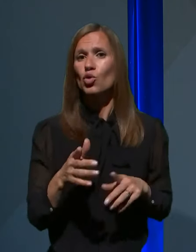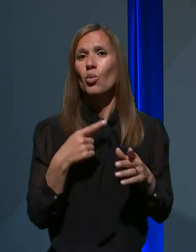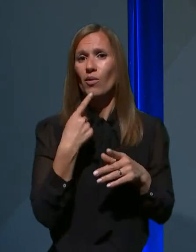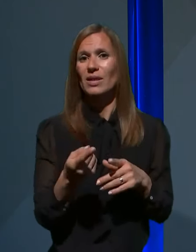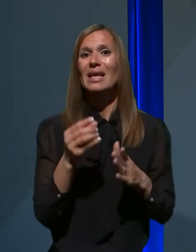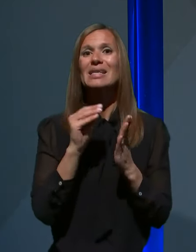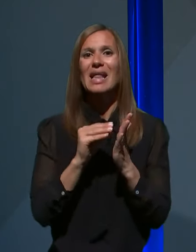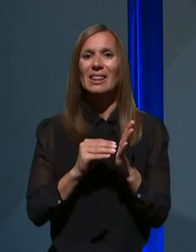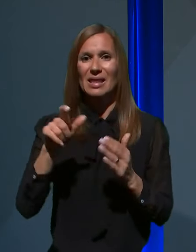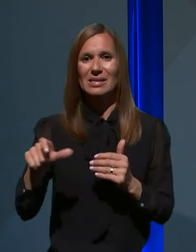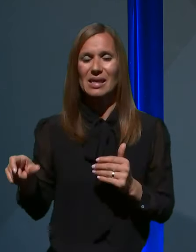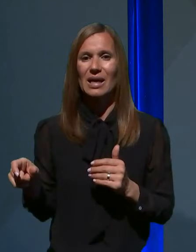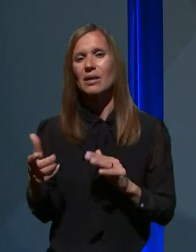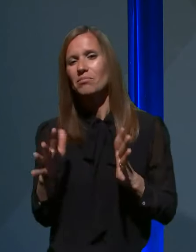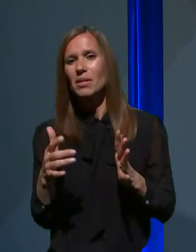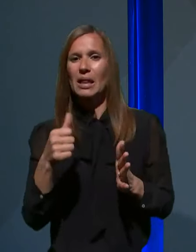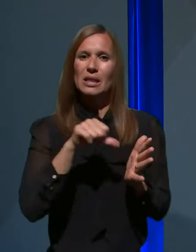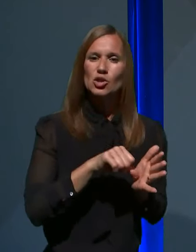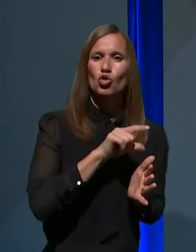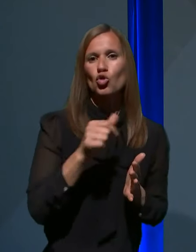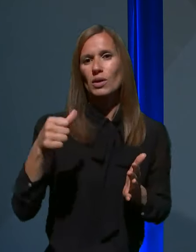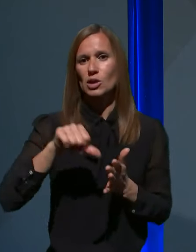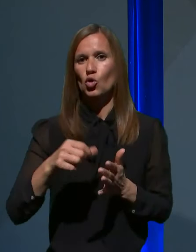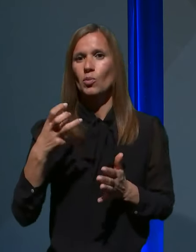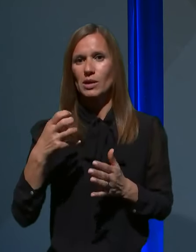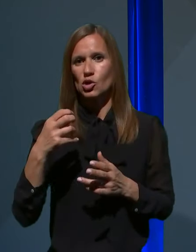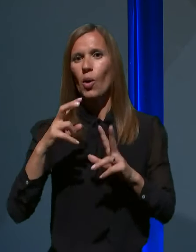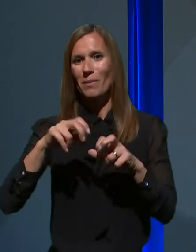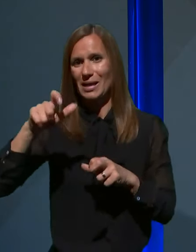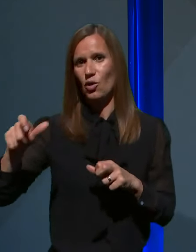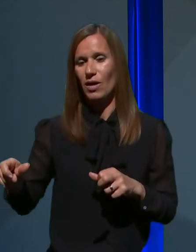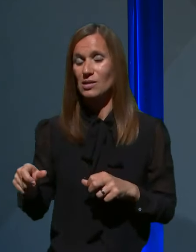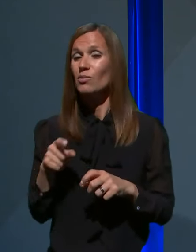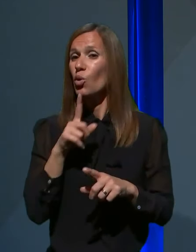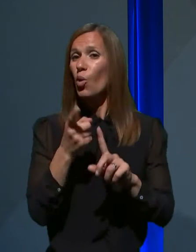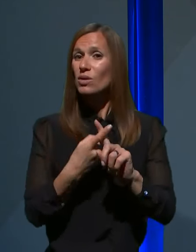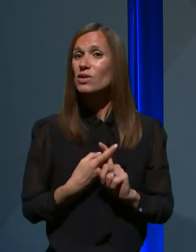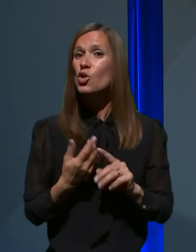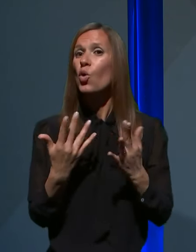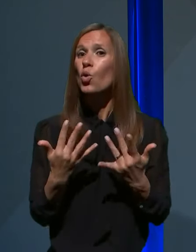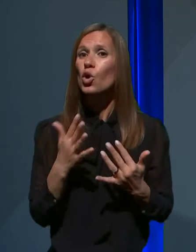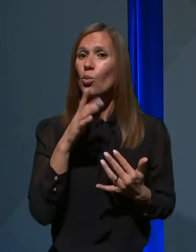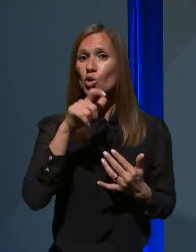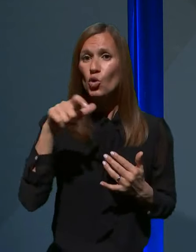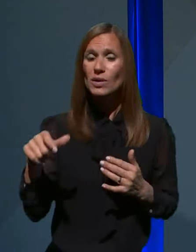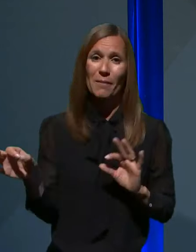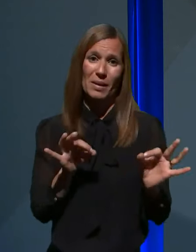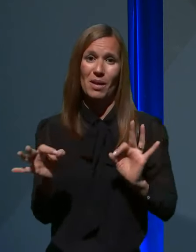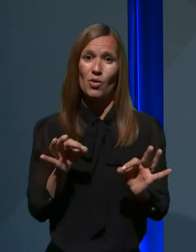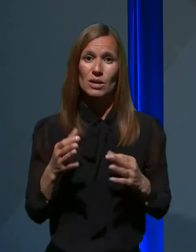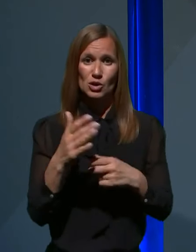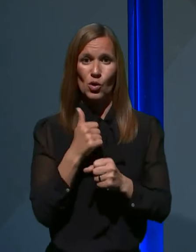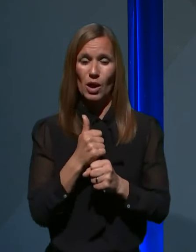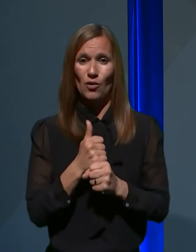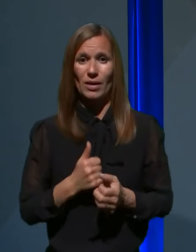statistiki nekje med tisoč in tisoč petsto preiskovanci. Seveda bo odvisno od tega, v količni meri bodo ljudje pripravljeni sodelovati.